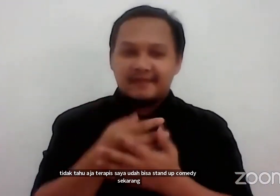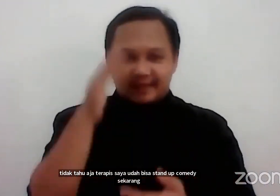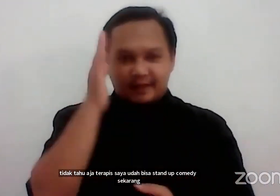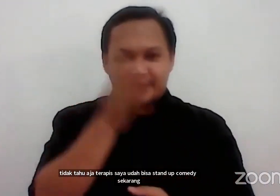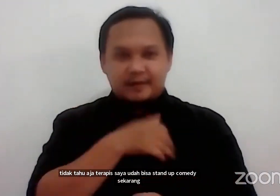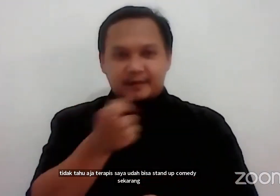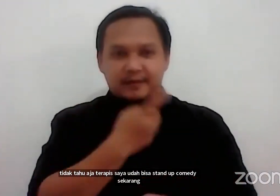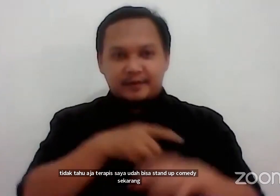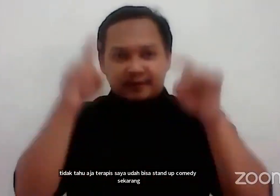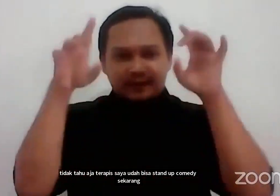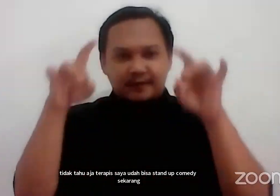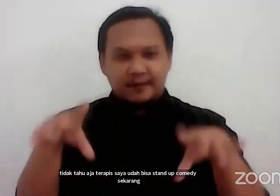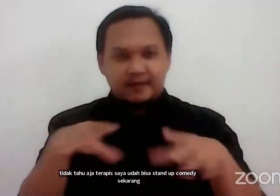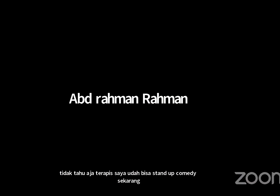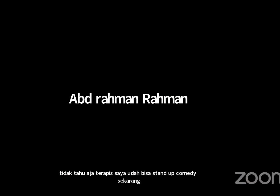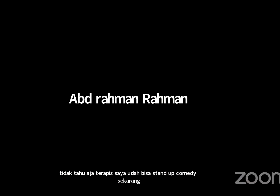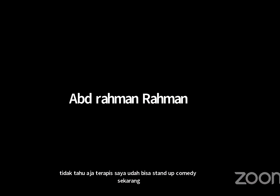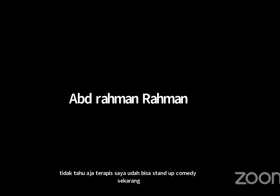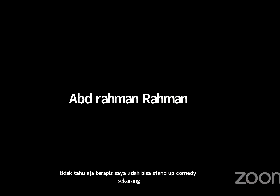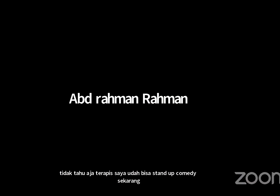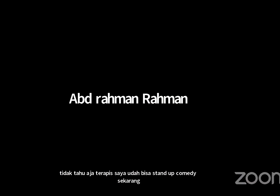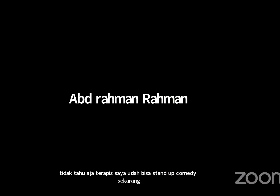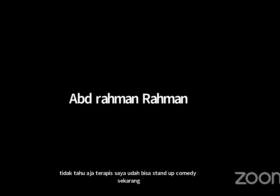Terima kasih